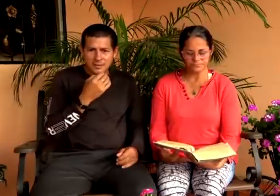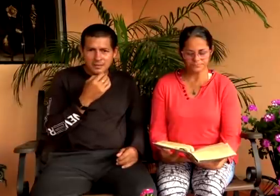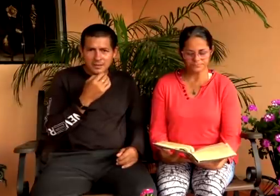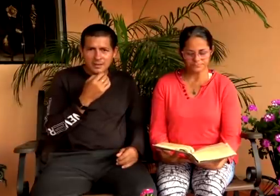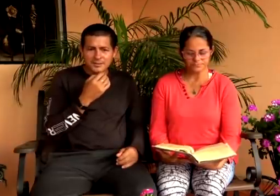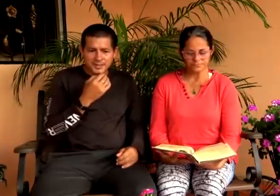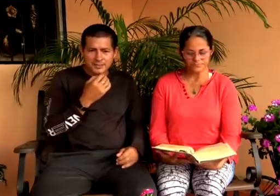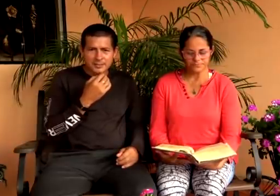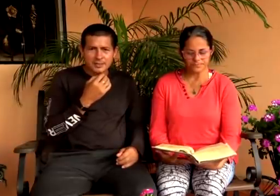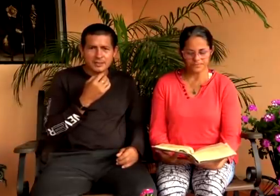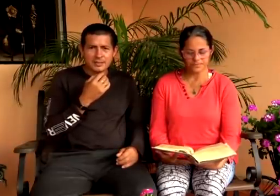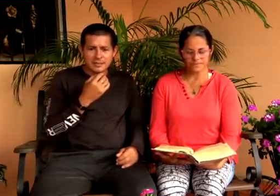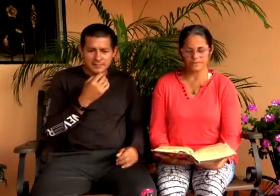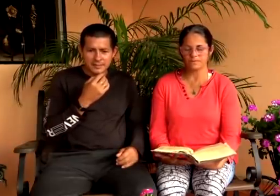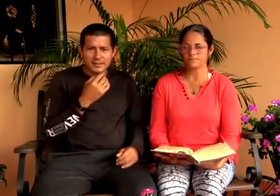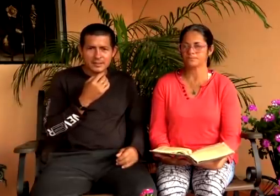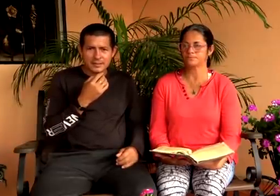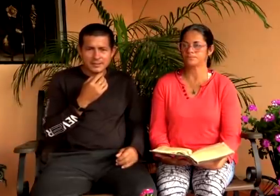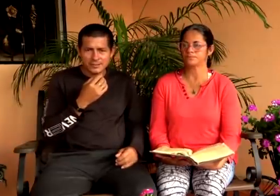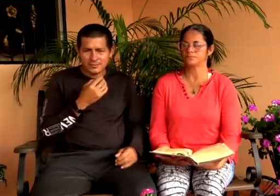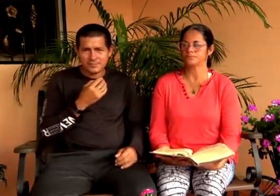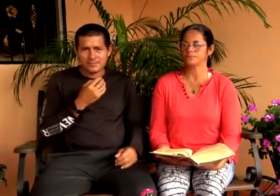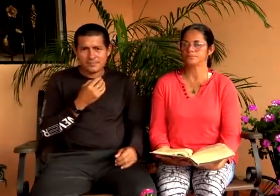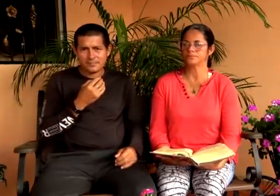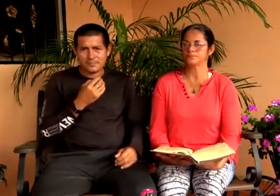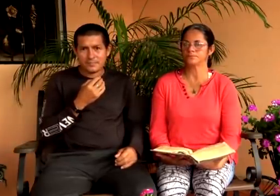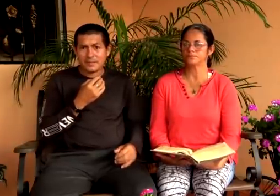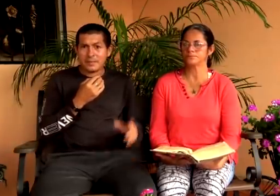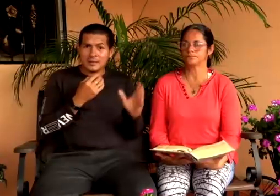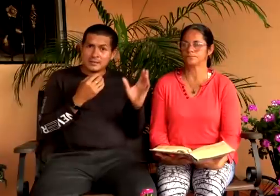¿Realmente aceptan la verdad de Cristo?